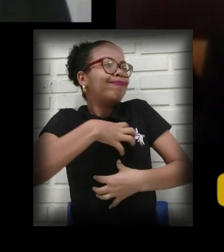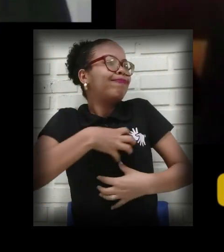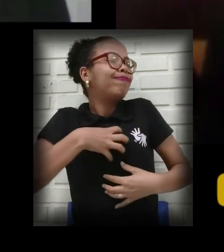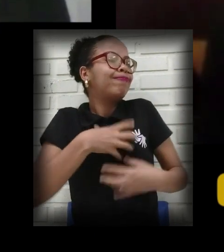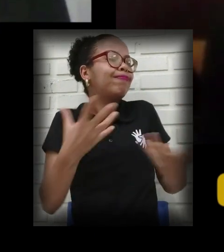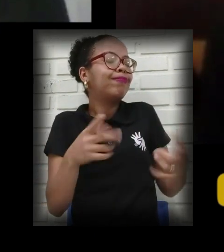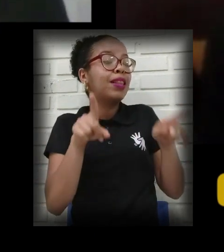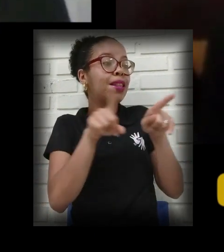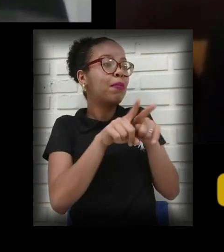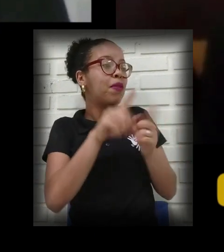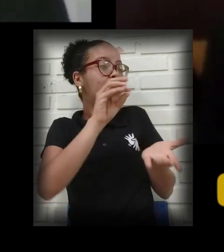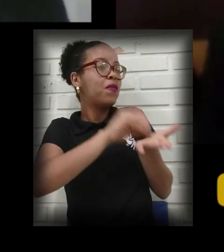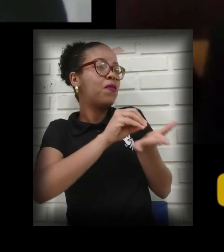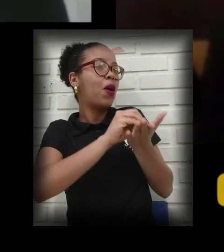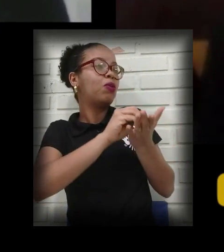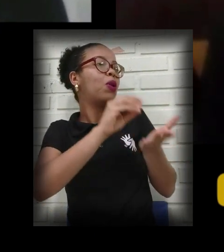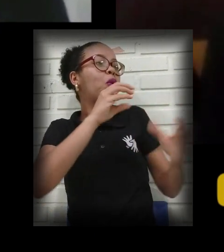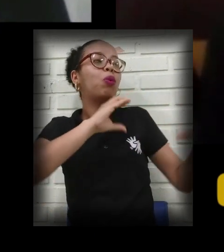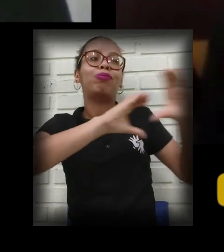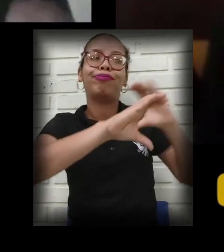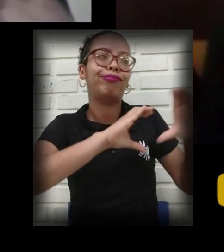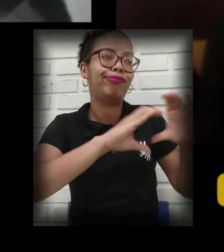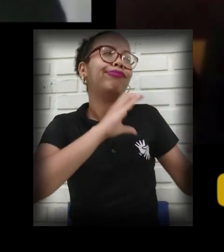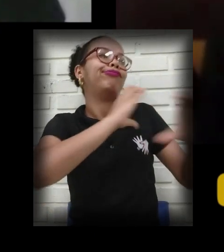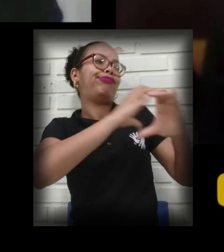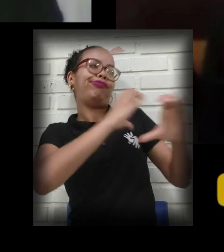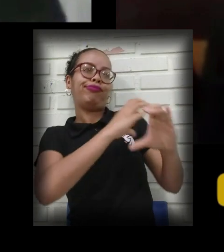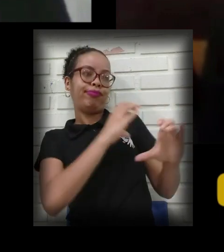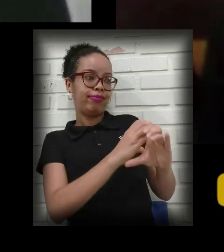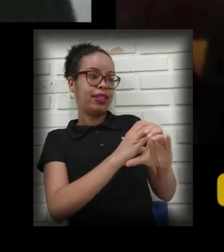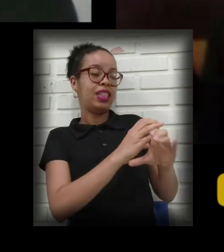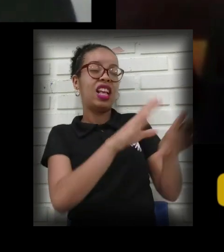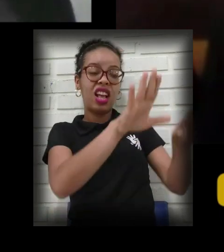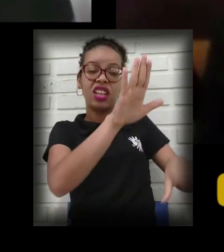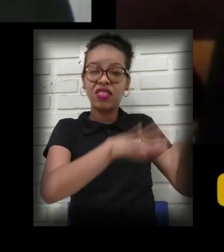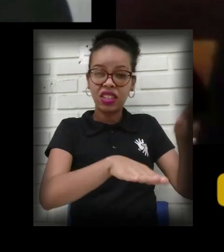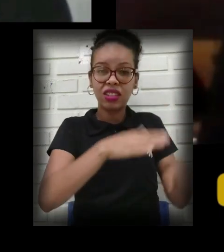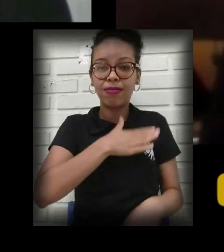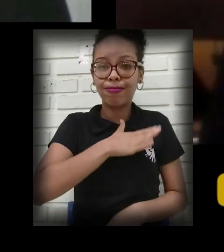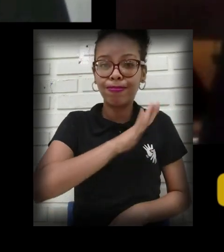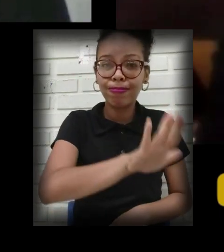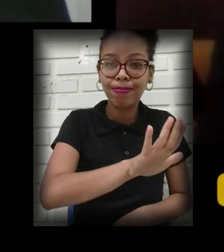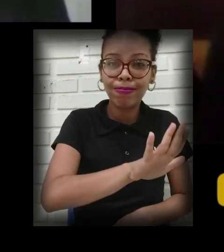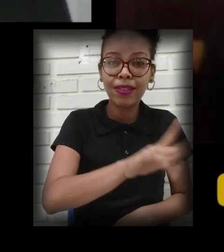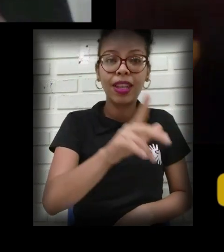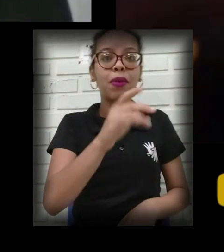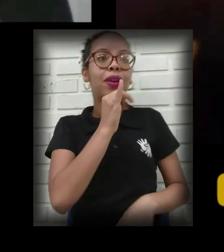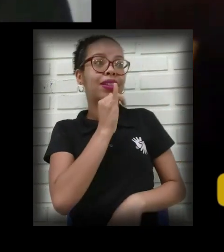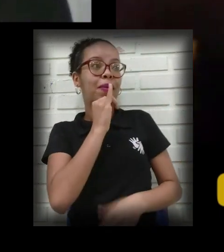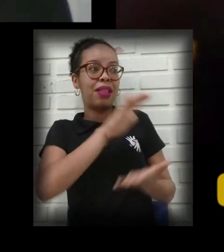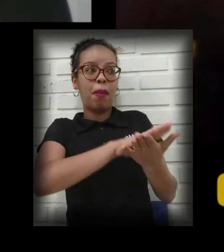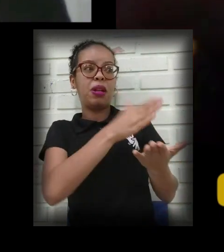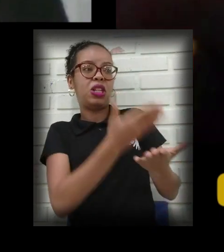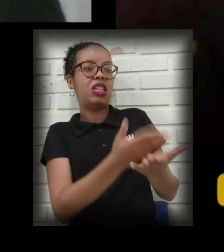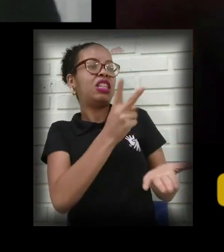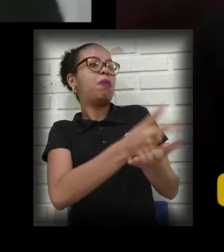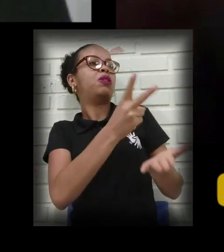falta de comunicação. Aí, sempre... E eles não gostavam muito de ter o intérprete ali como âncora,